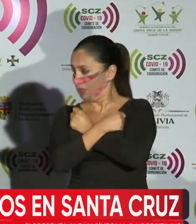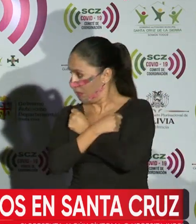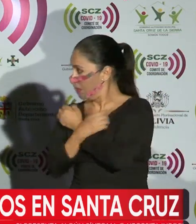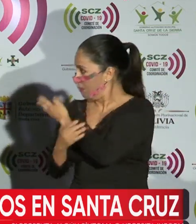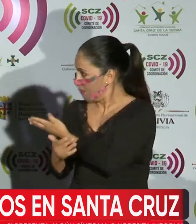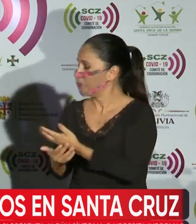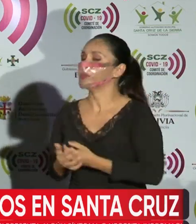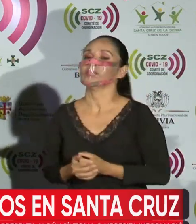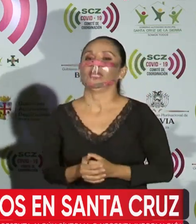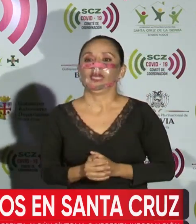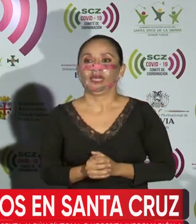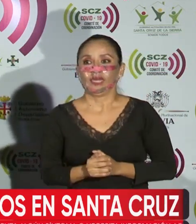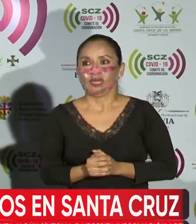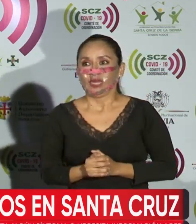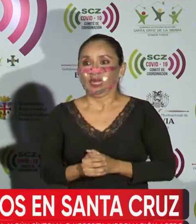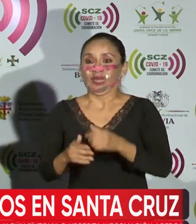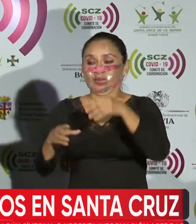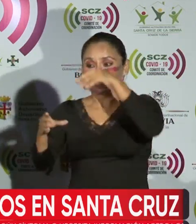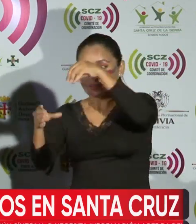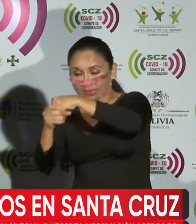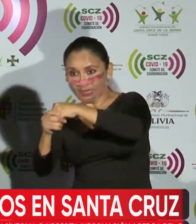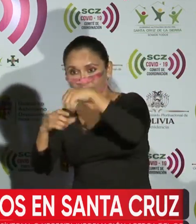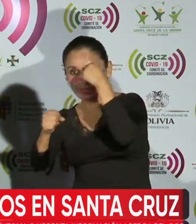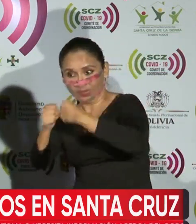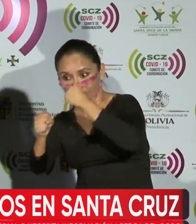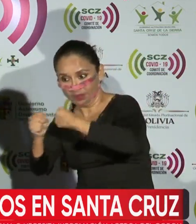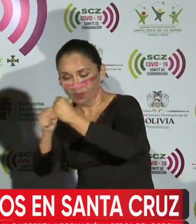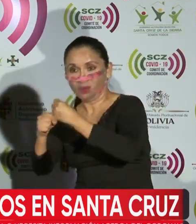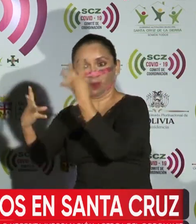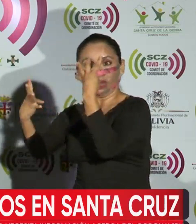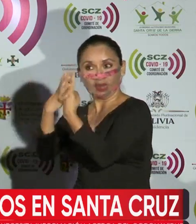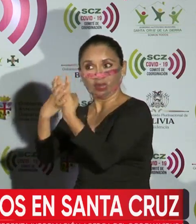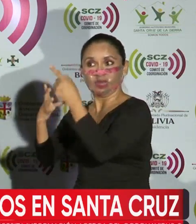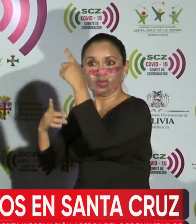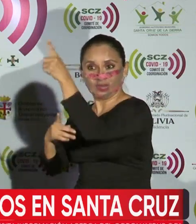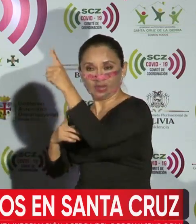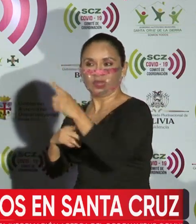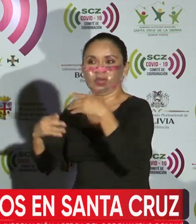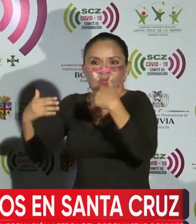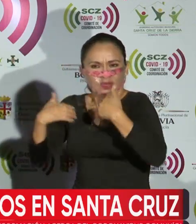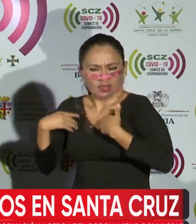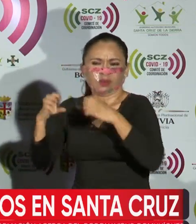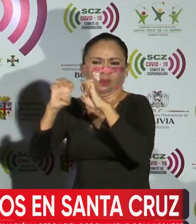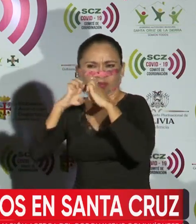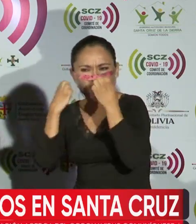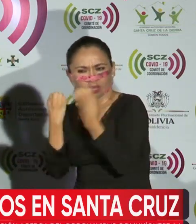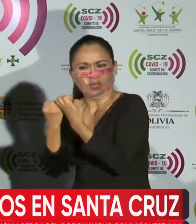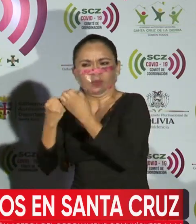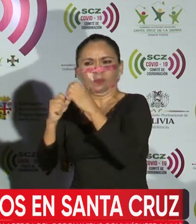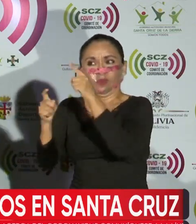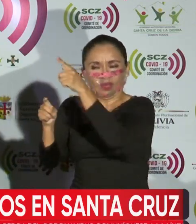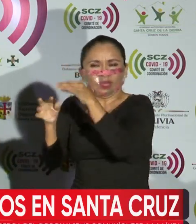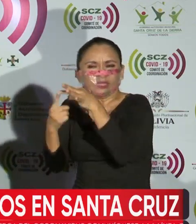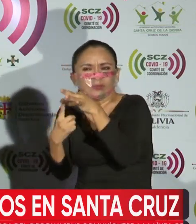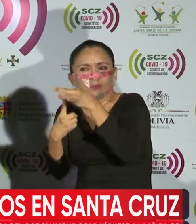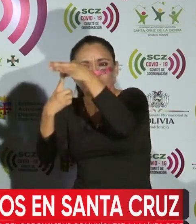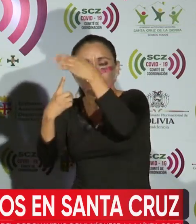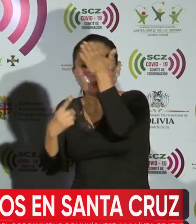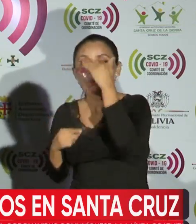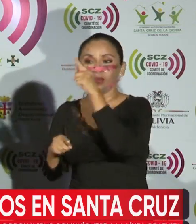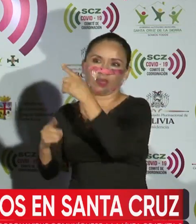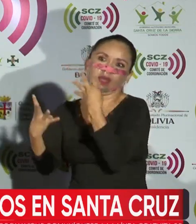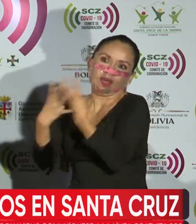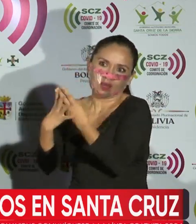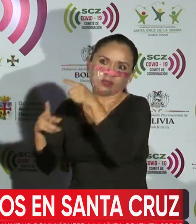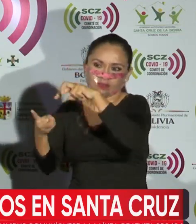Dentro del trabajo que estamos haciendo en Palma Sola, que tiene un plan de contingencia especial por la situación de